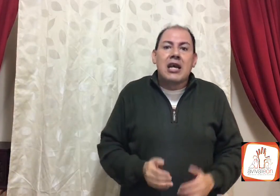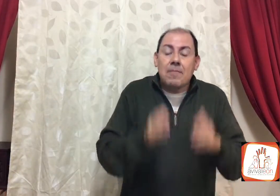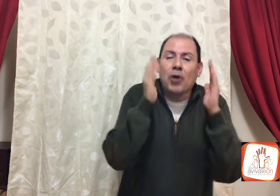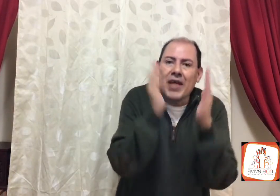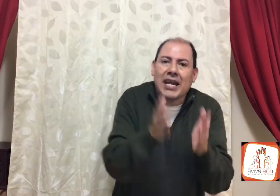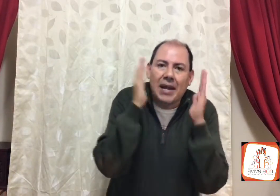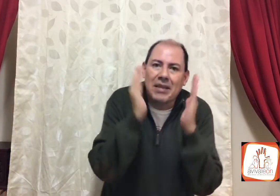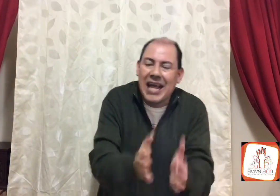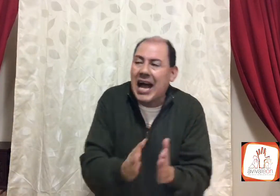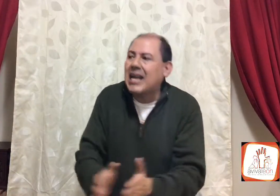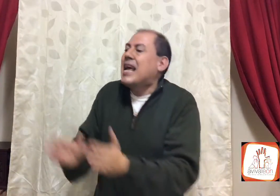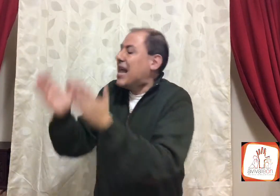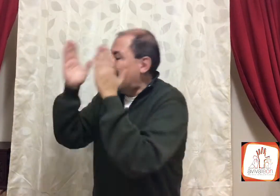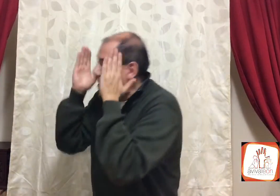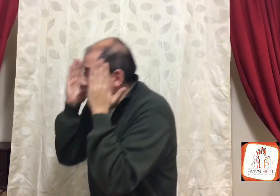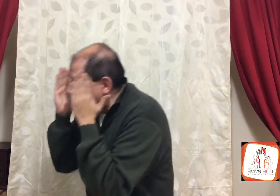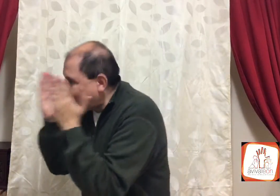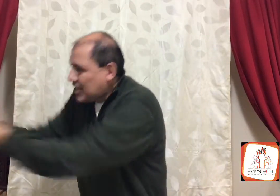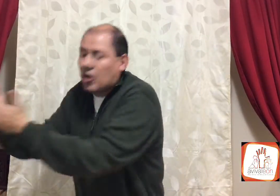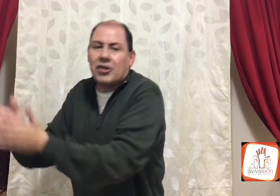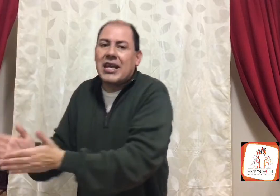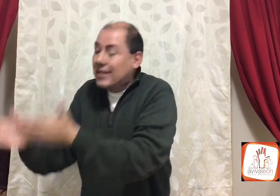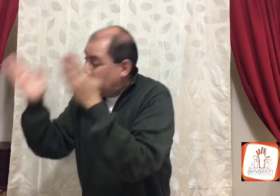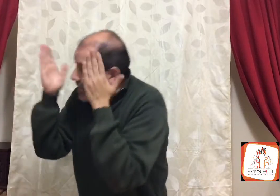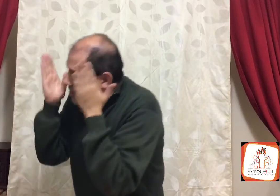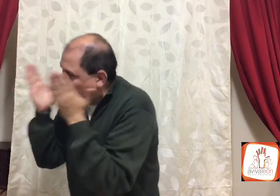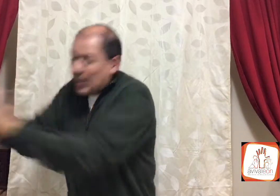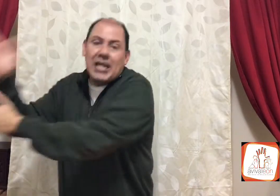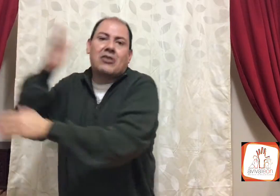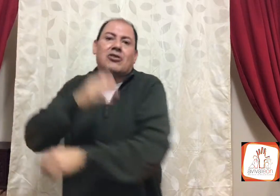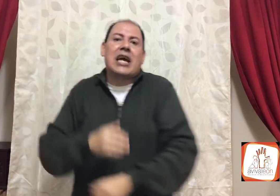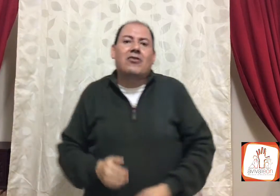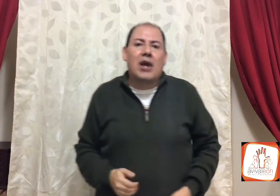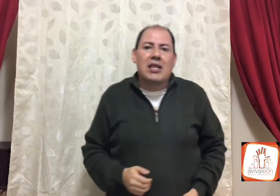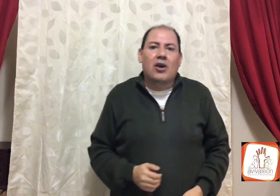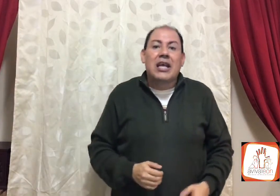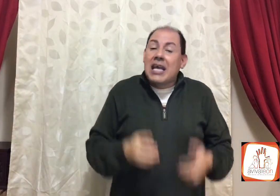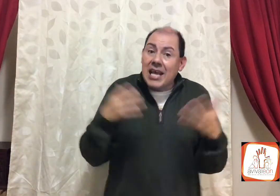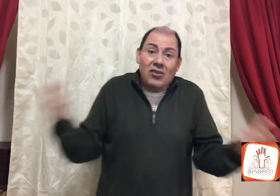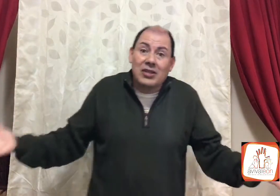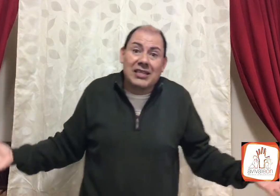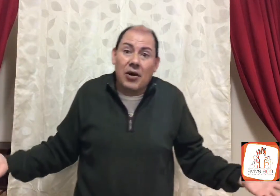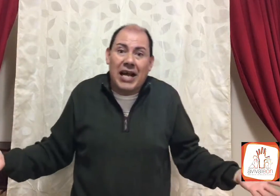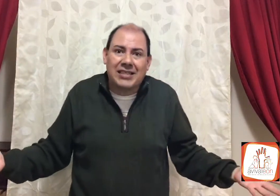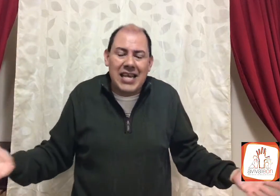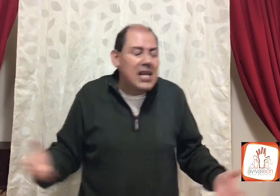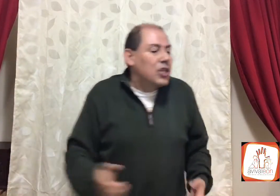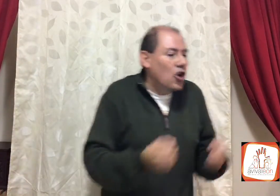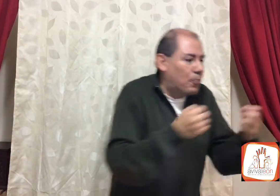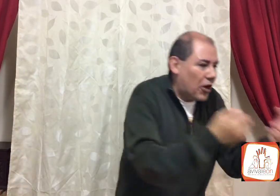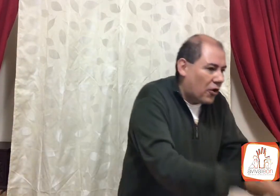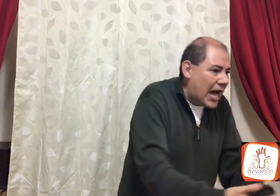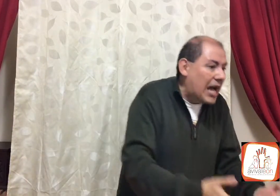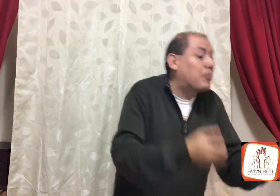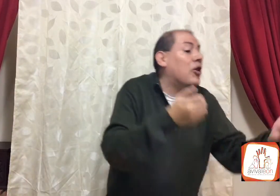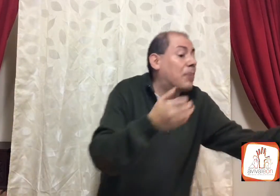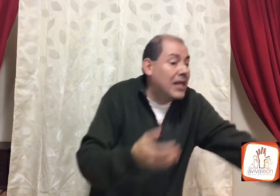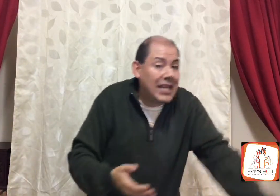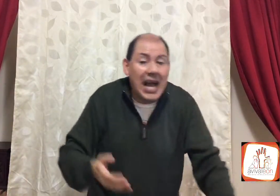y poder caminar, en la bendición, del Espíritu Santo de Dios, y entonces ahora sí, yo puedo orar, puedo predicar,